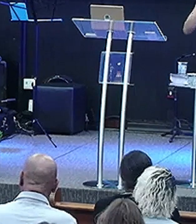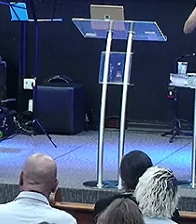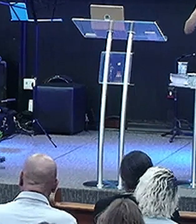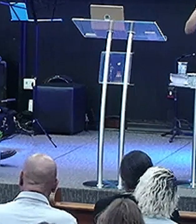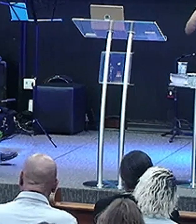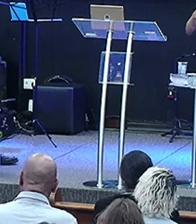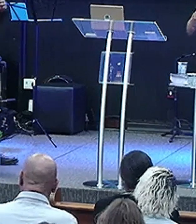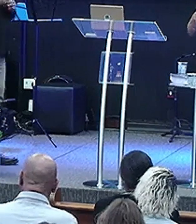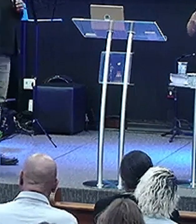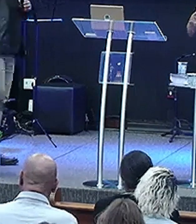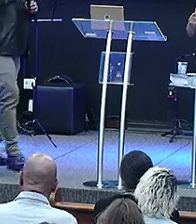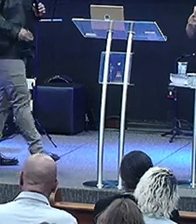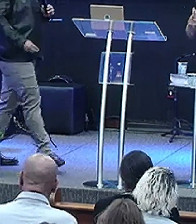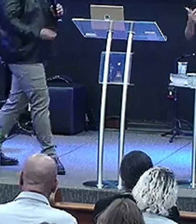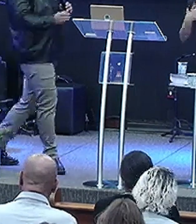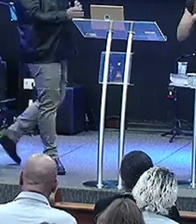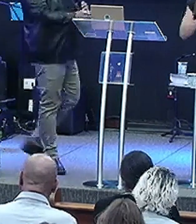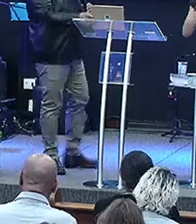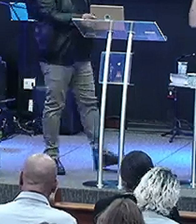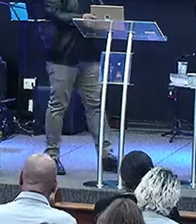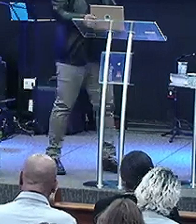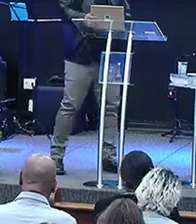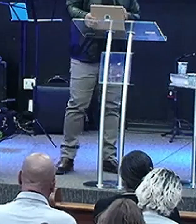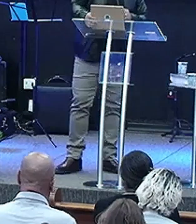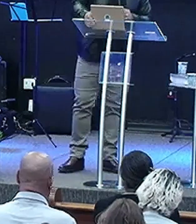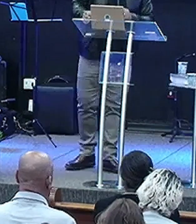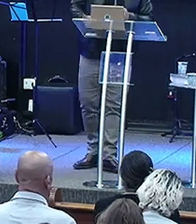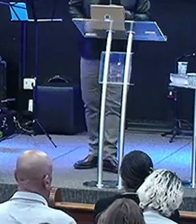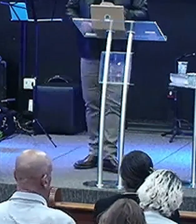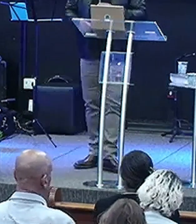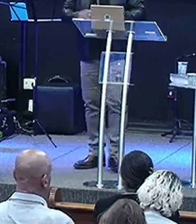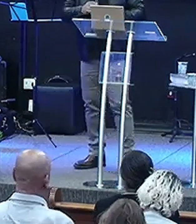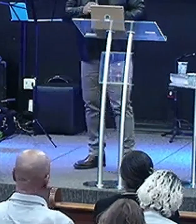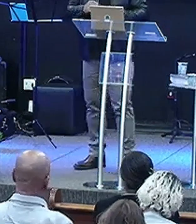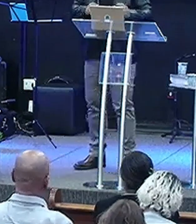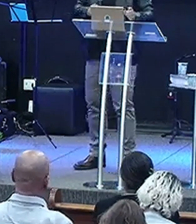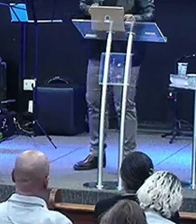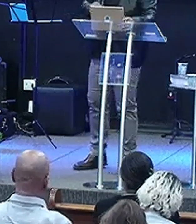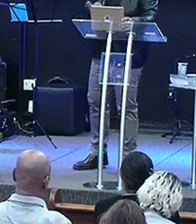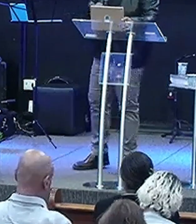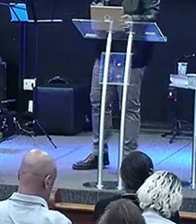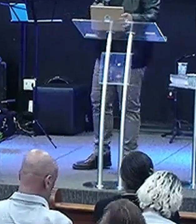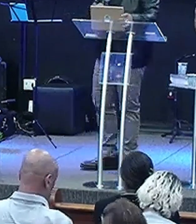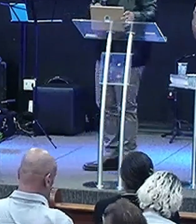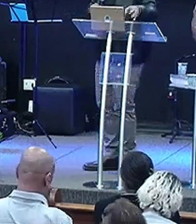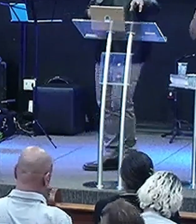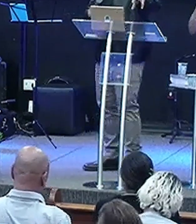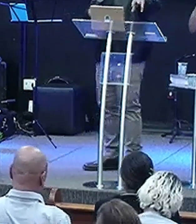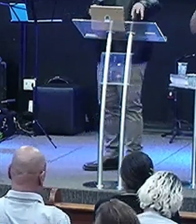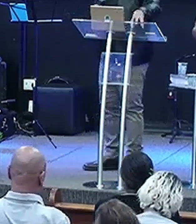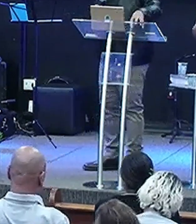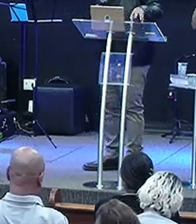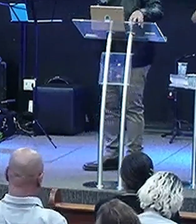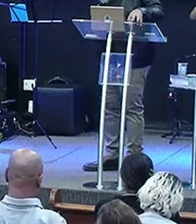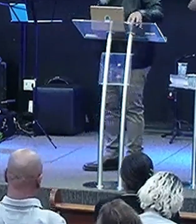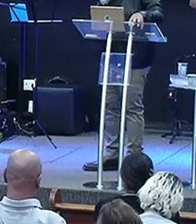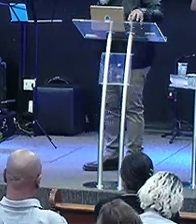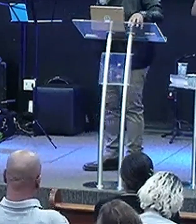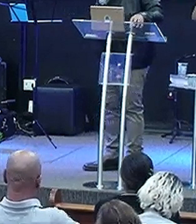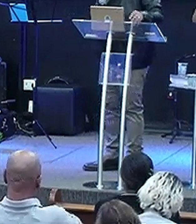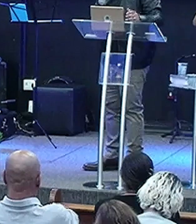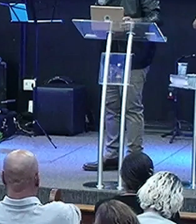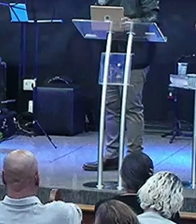A gente amadurece É no vale E não existe Um ambiente Onde Deus Mais